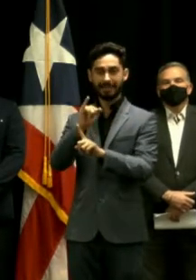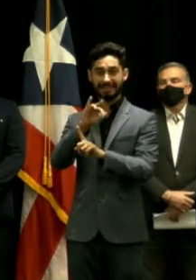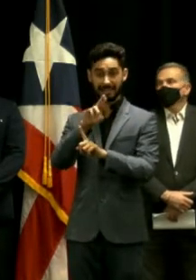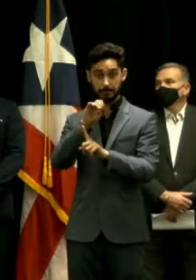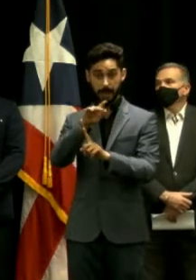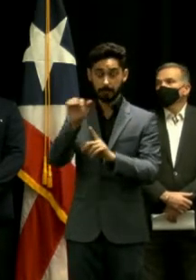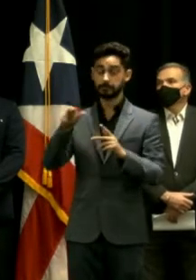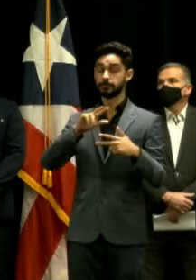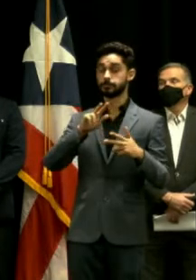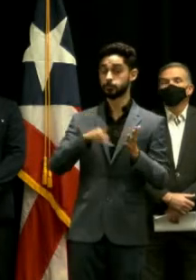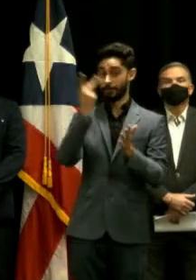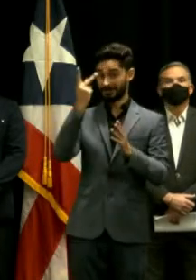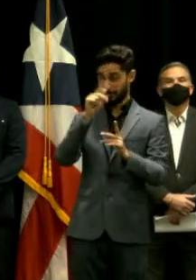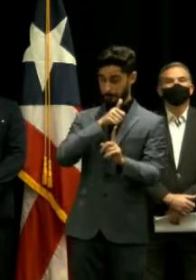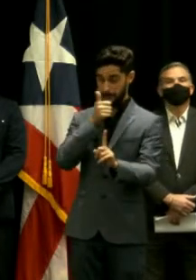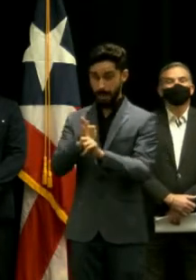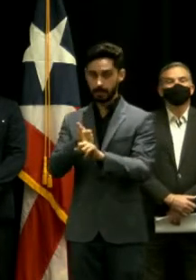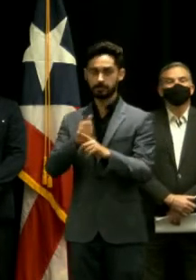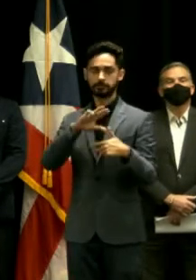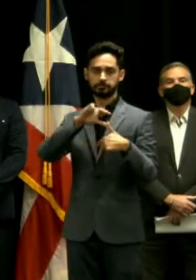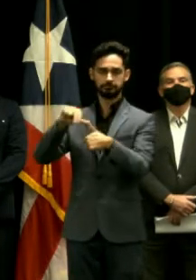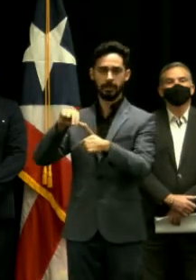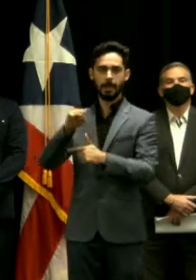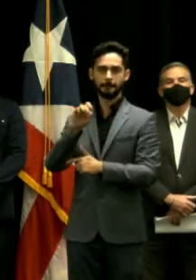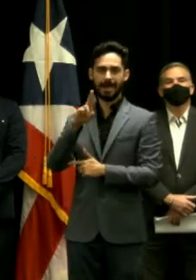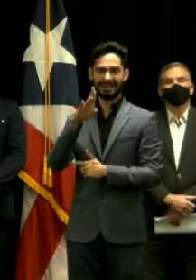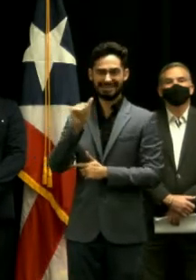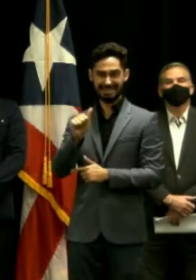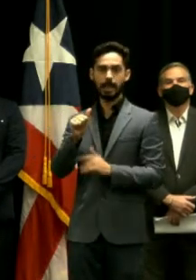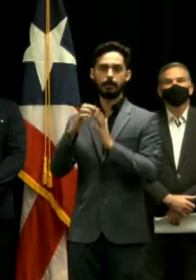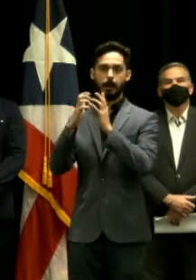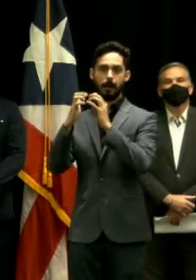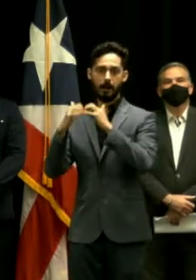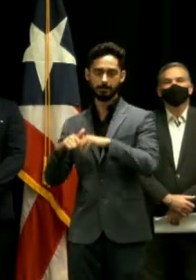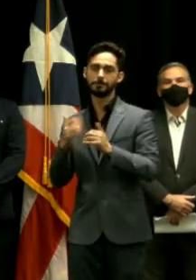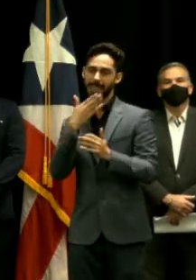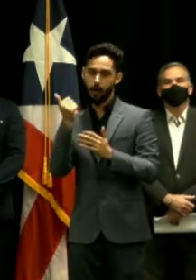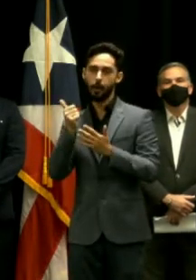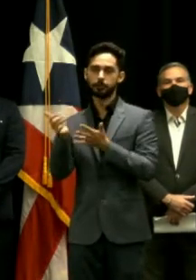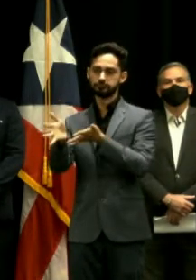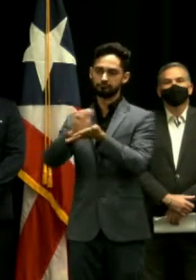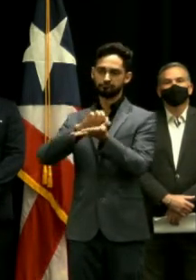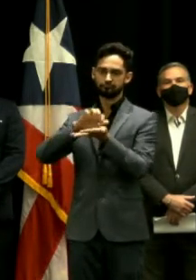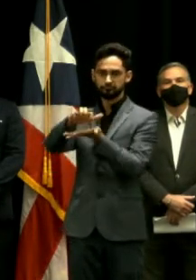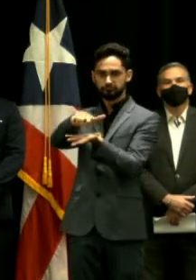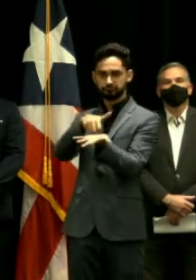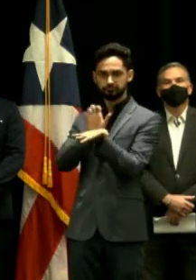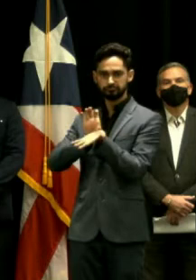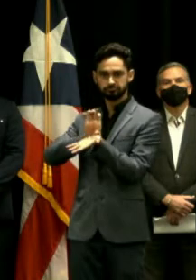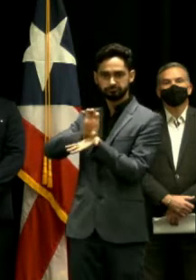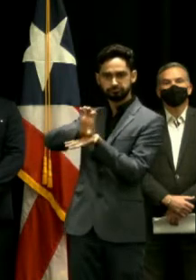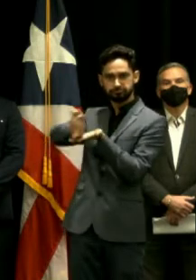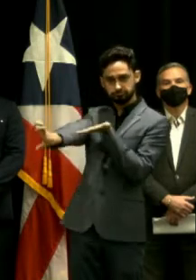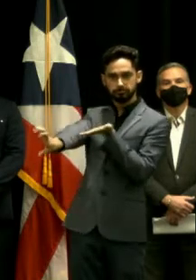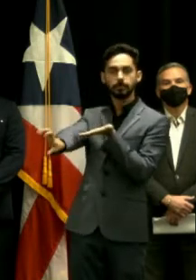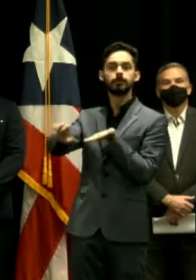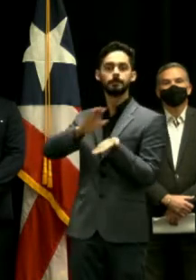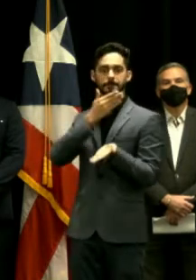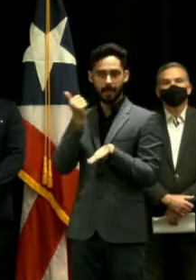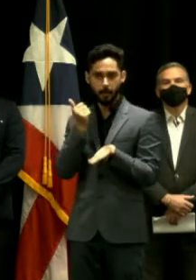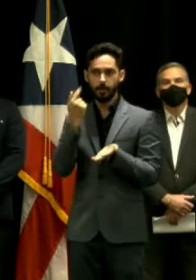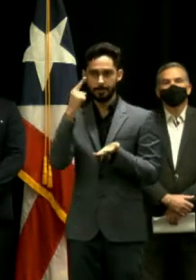para tener una nueva facilidad hospitalaria que sea más abarcadora, más amplia